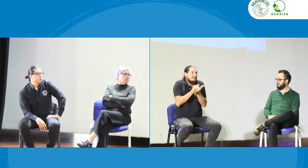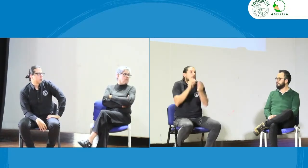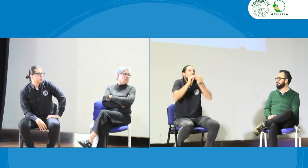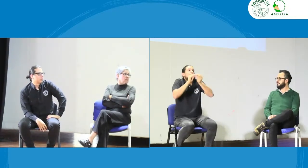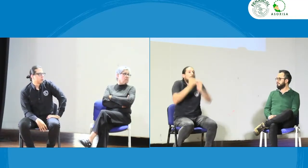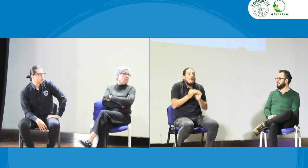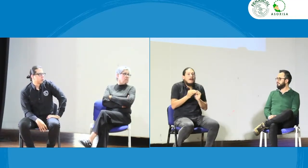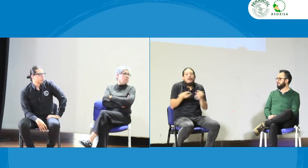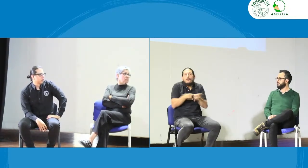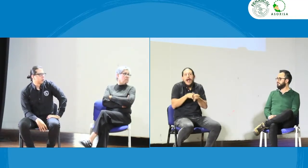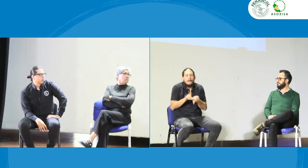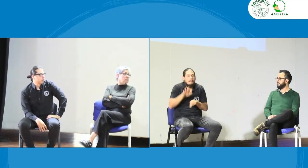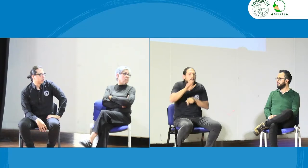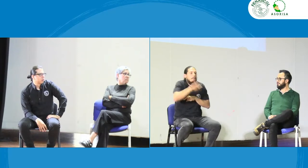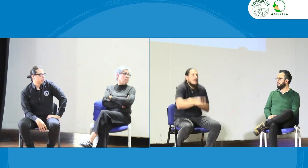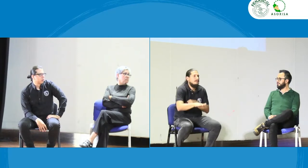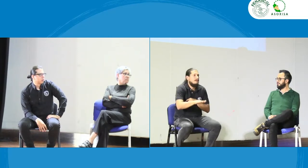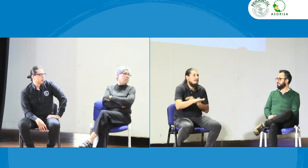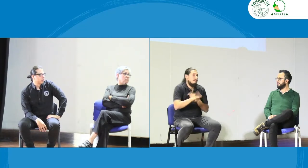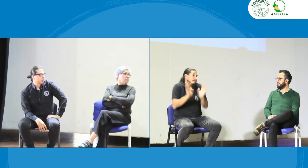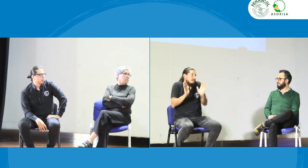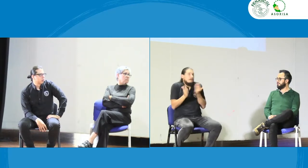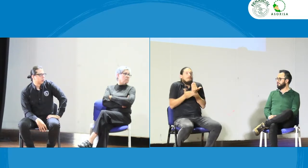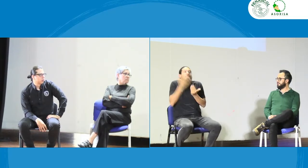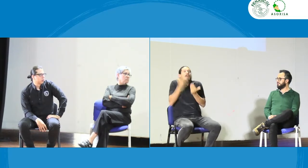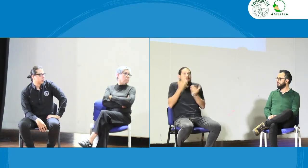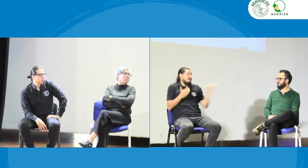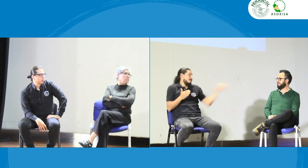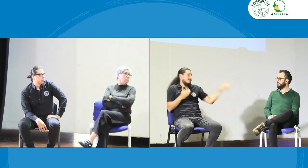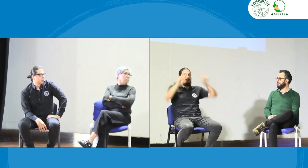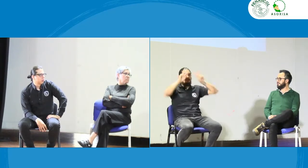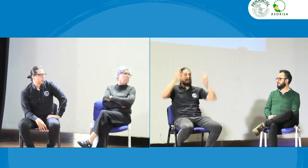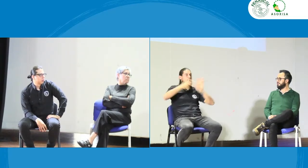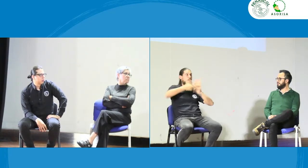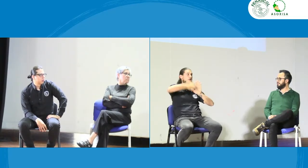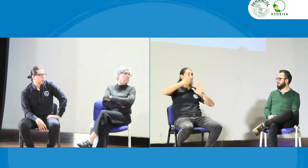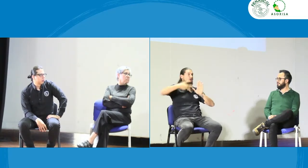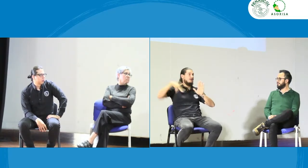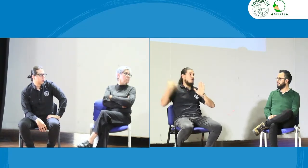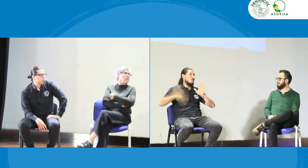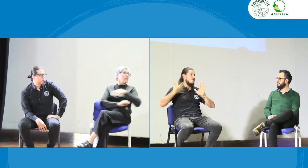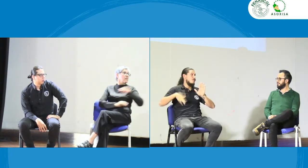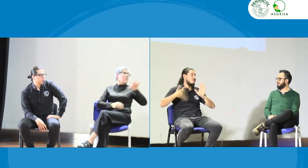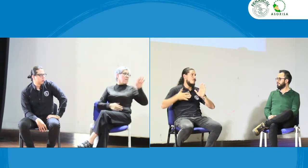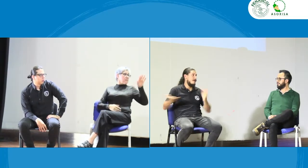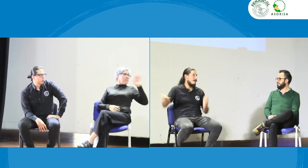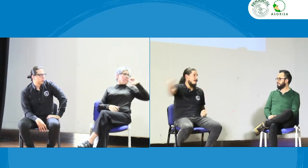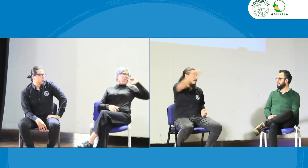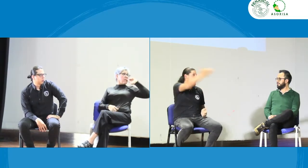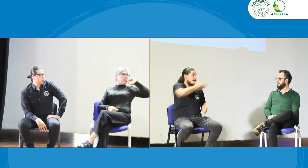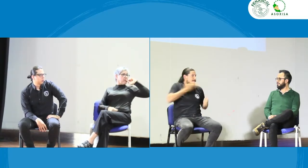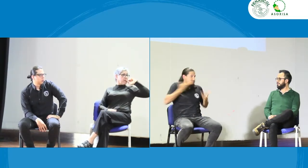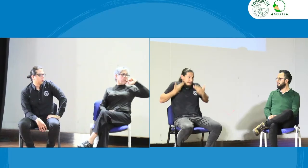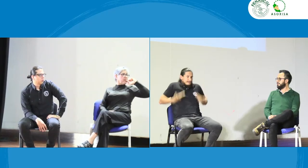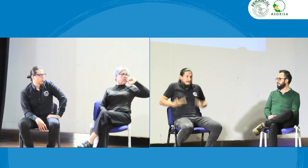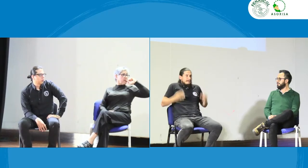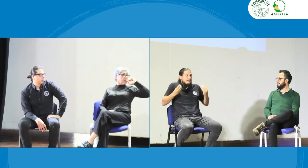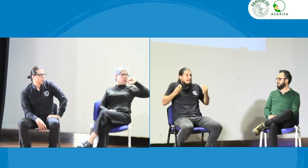lo que yo quiero lo que yo me imagino es un sueño lo que esto que estoy planteando pero claro hay algo que nos rige y es la